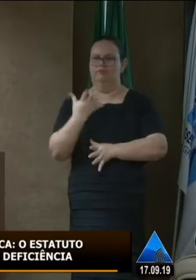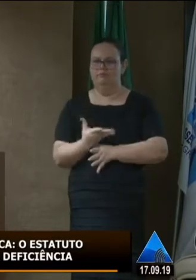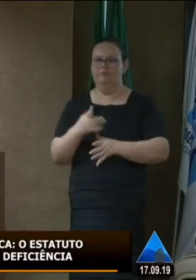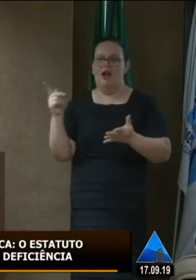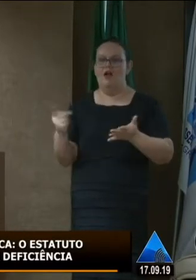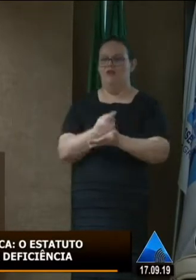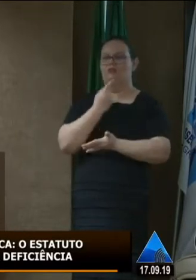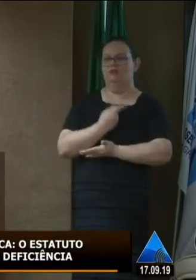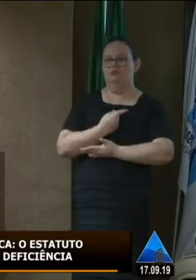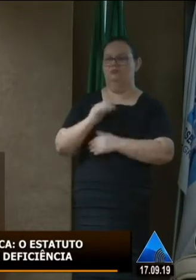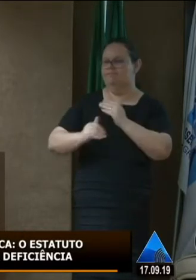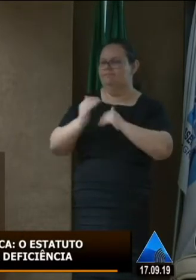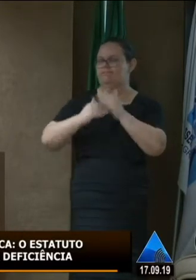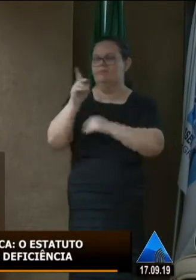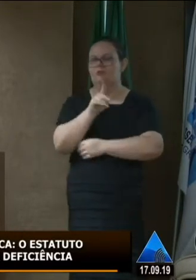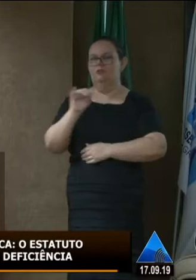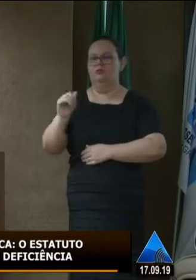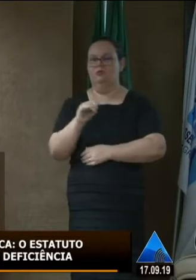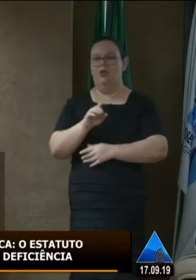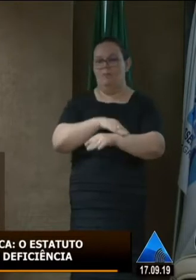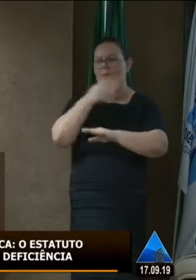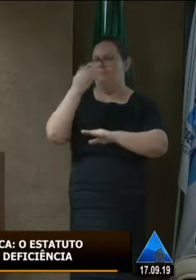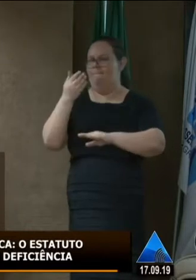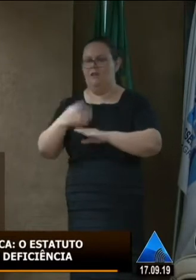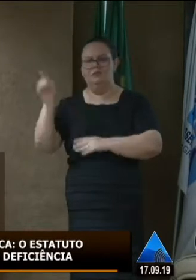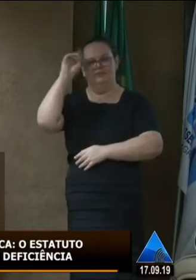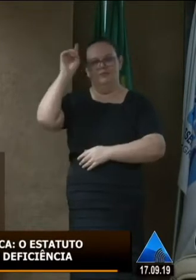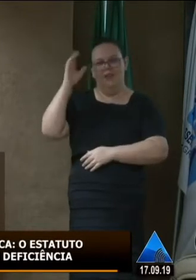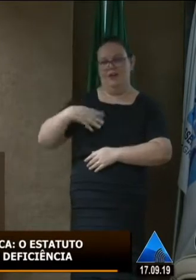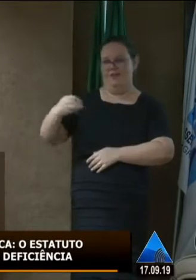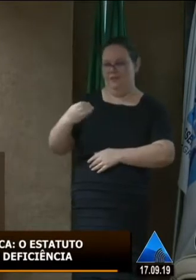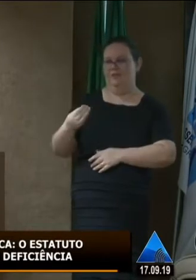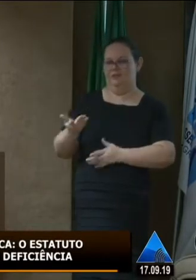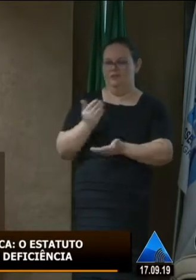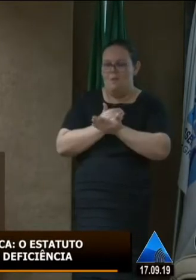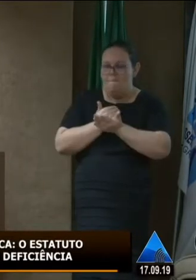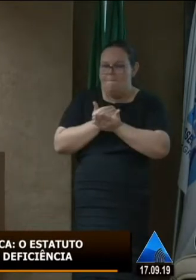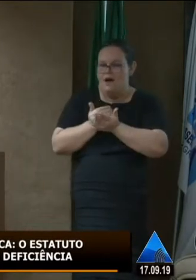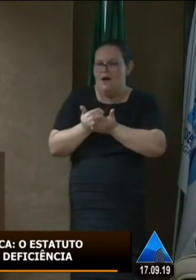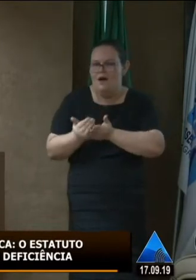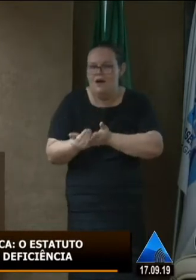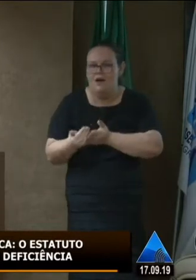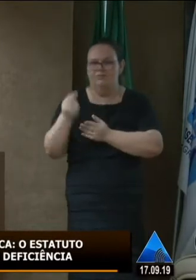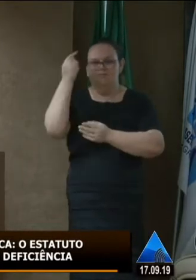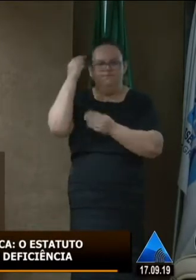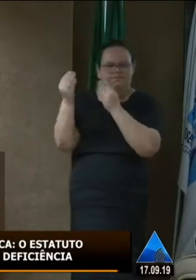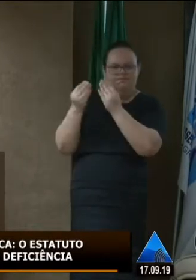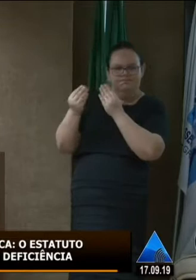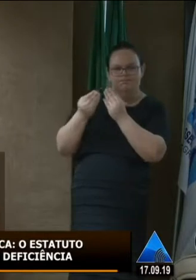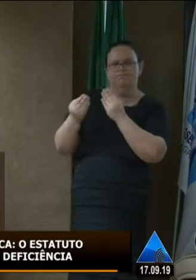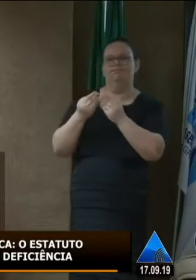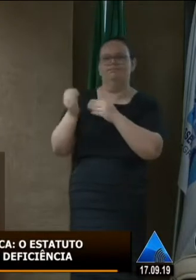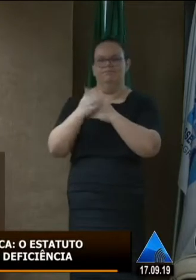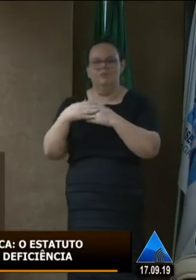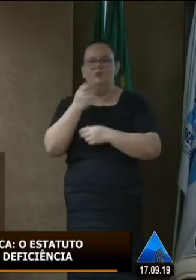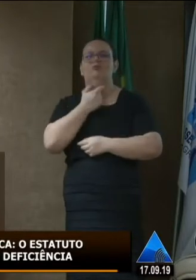no cotidiano do dia a dia para nossos filhos desde um acompanhamento psicológico um terapeuta ocupacional